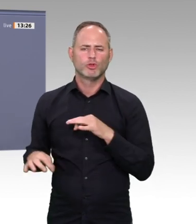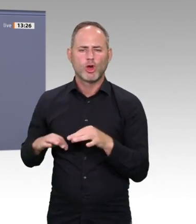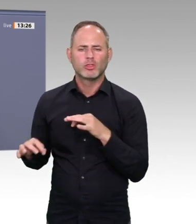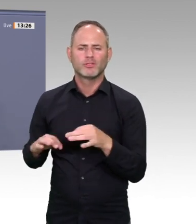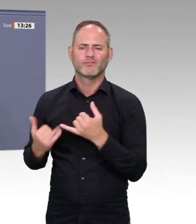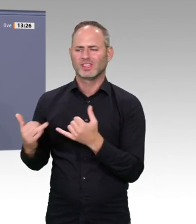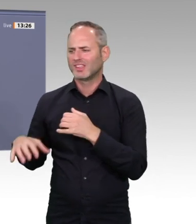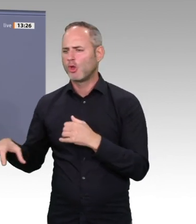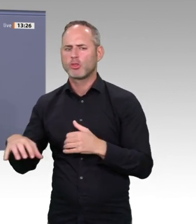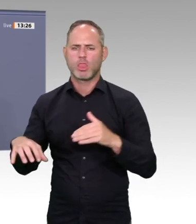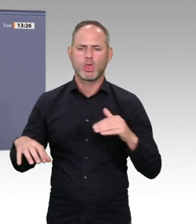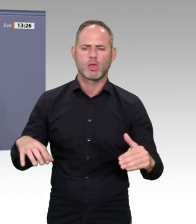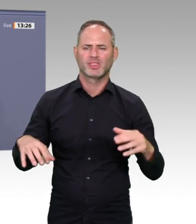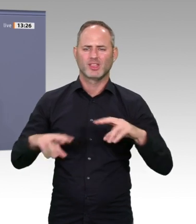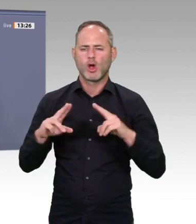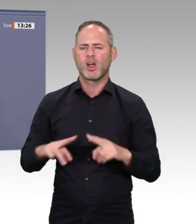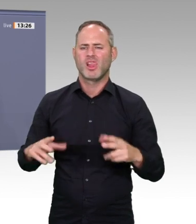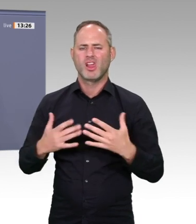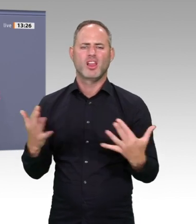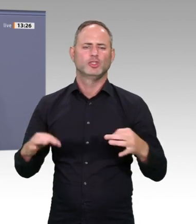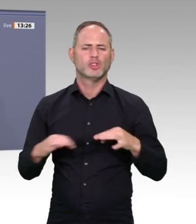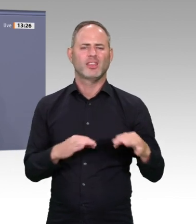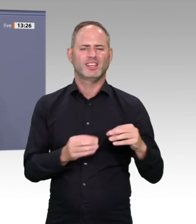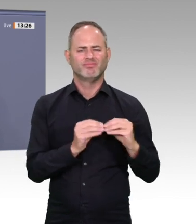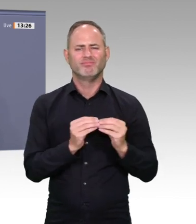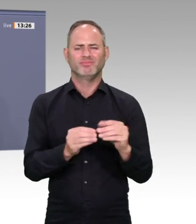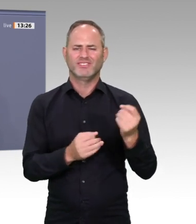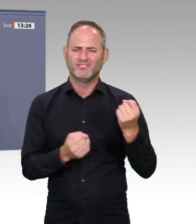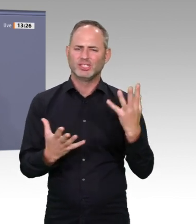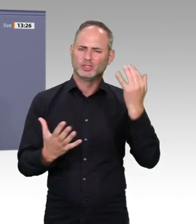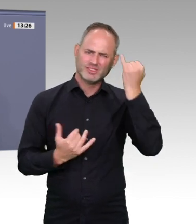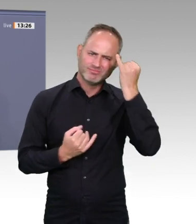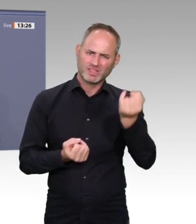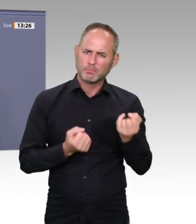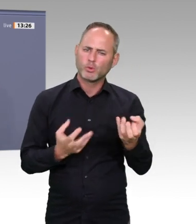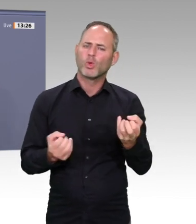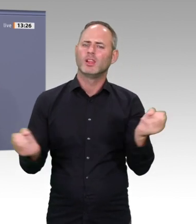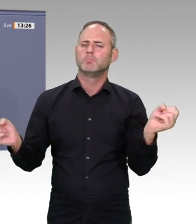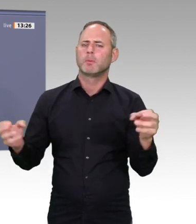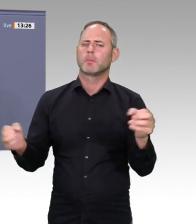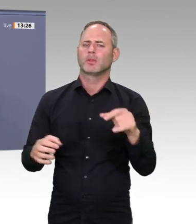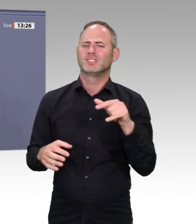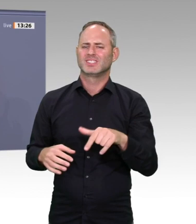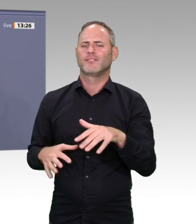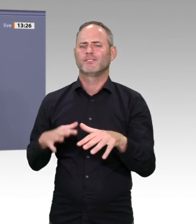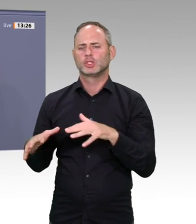Innovation und Investitionen, aber aus unserer Sicht insbesondere in jene Bereiche, die Gesellschaft und Demokratie